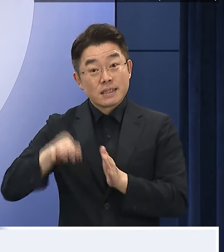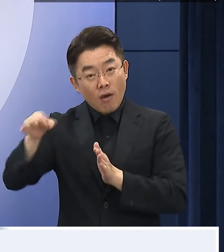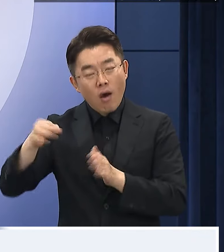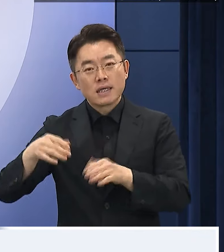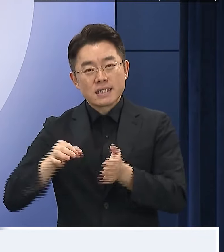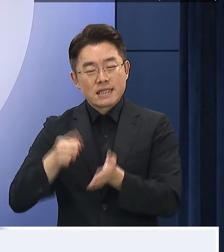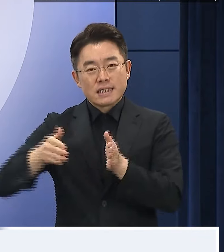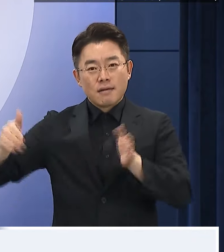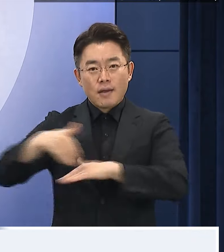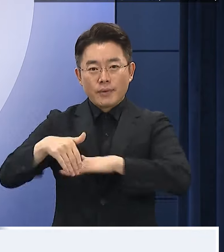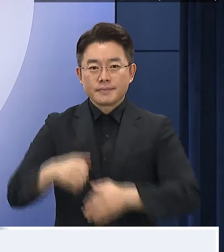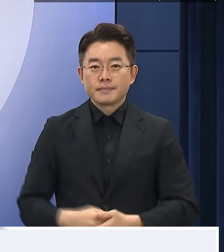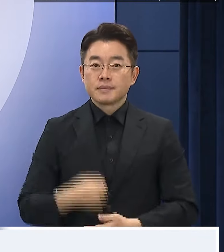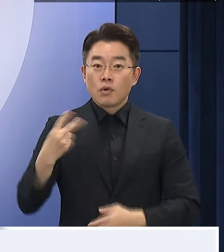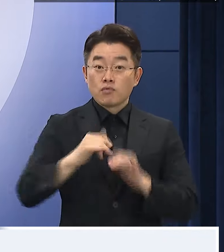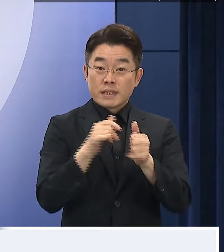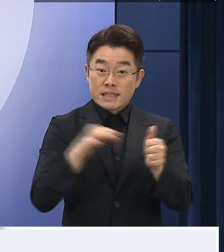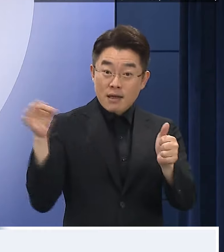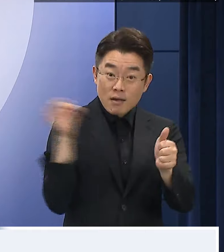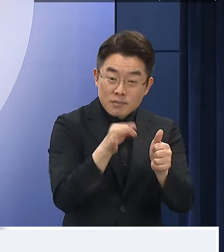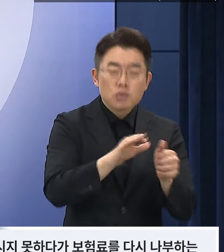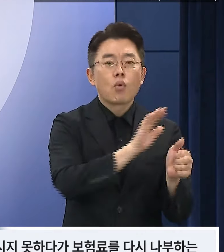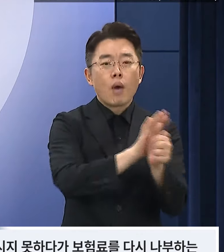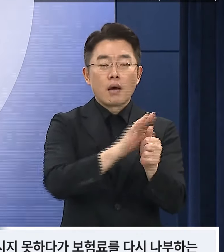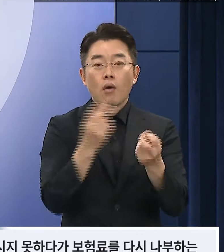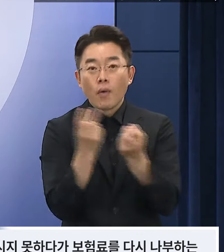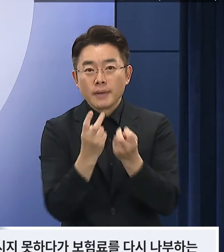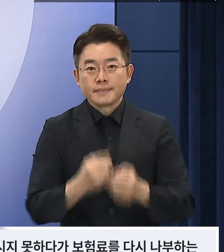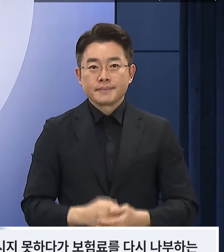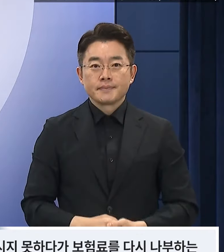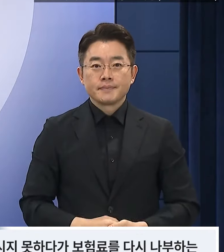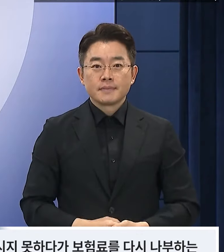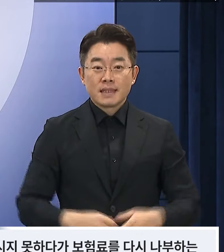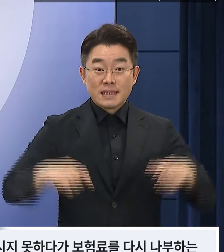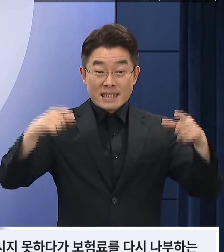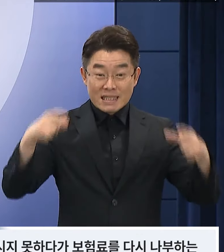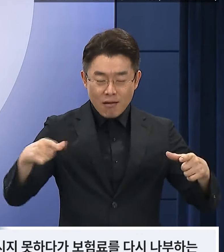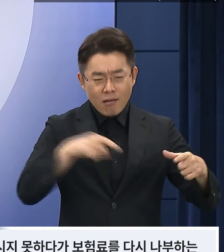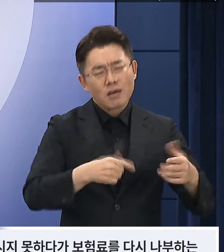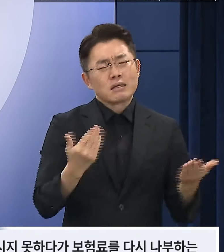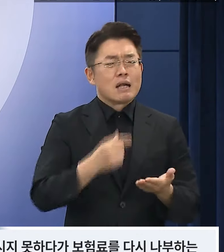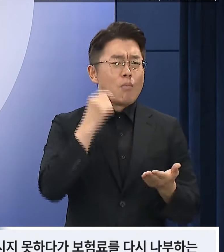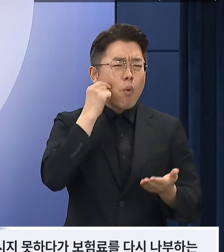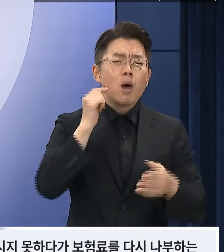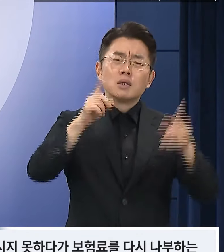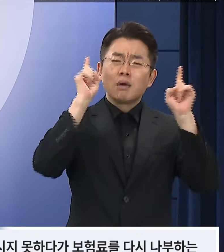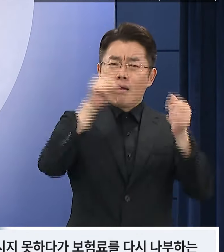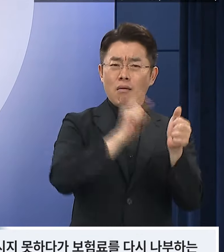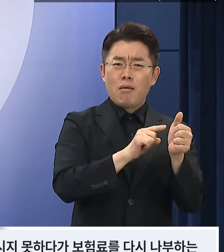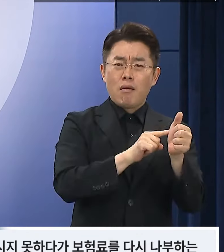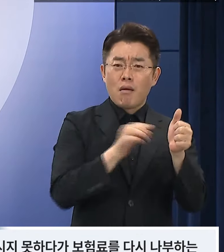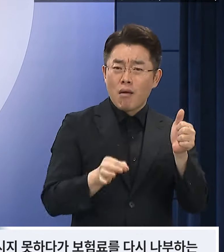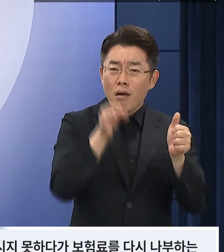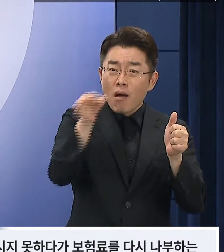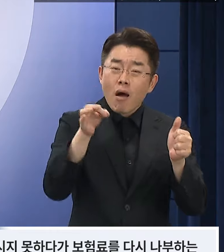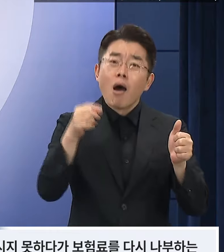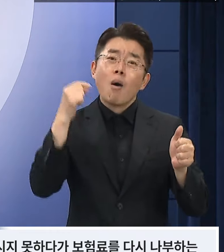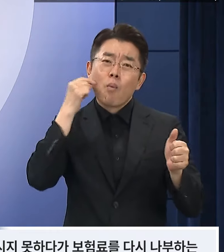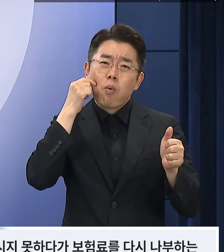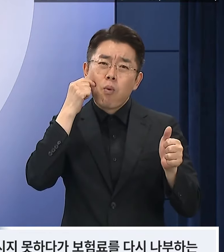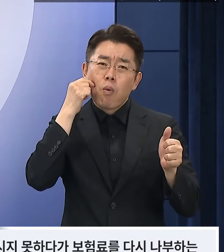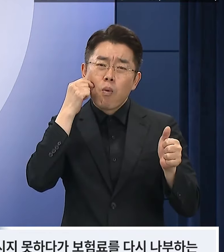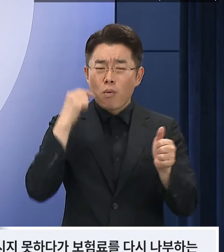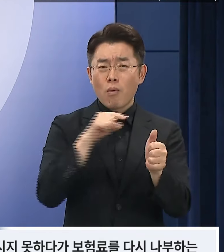보험료 지원도 강화하겠습니다. 현재 실업이나 휴직 등으로 보험료를 납부하고